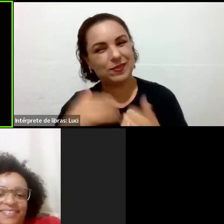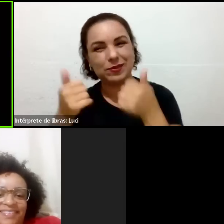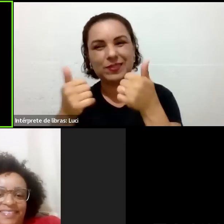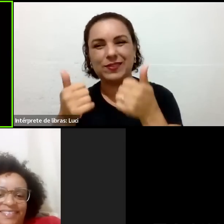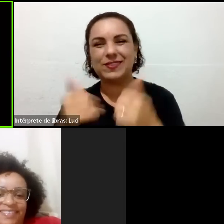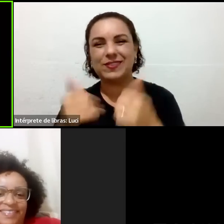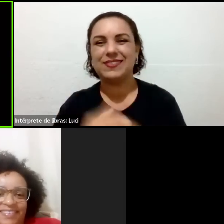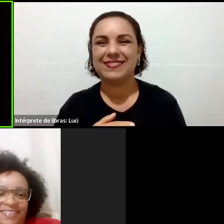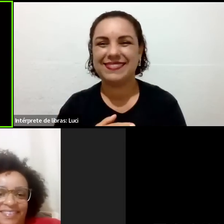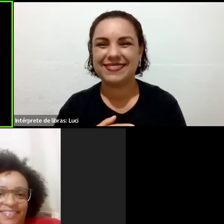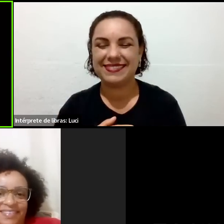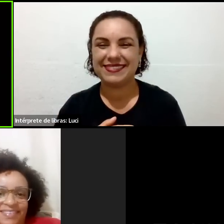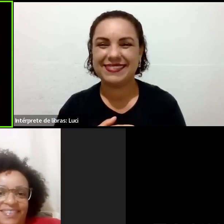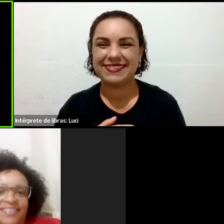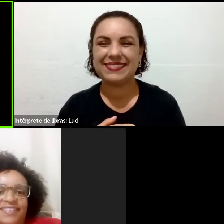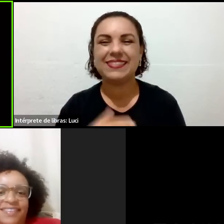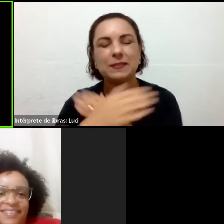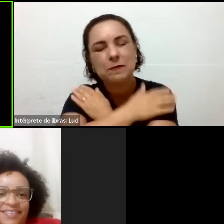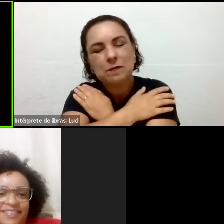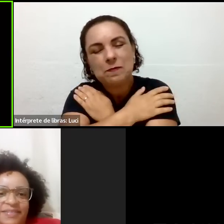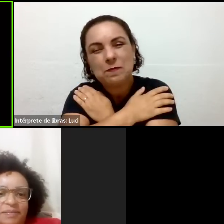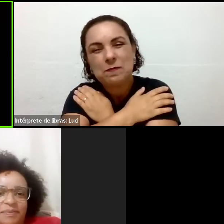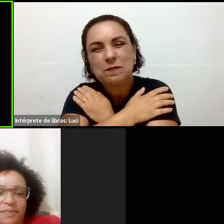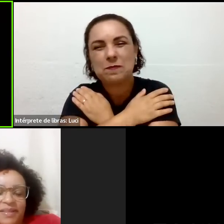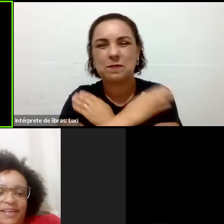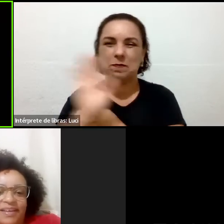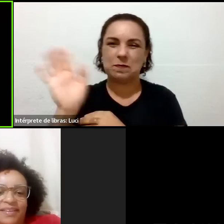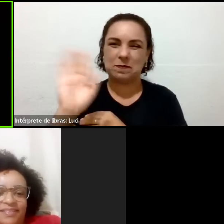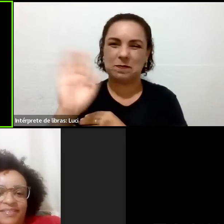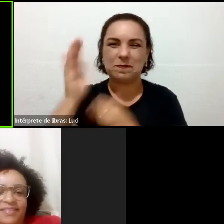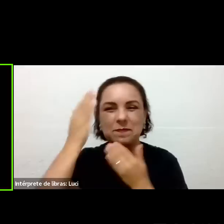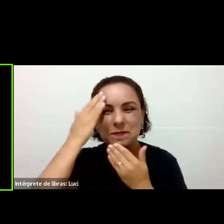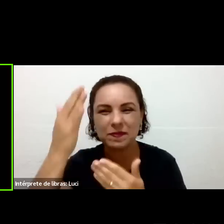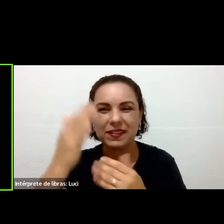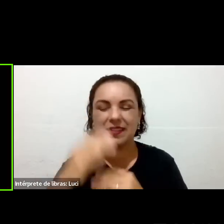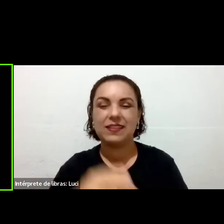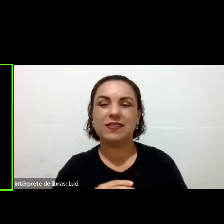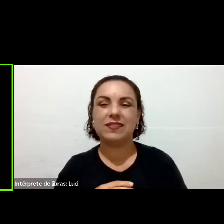Combinado. um forte abraço para você, muito obrigado, viu, pela presença.